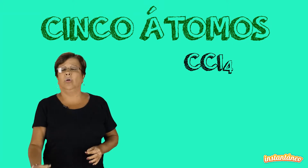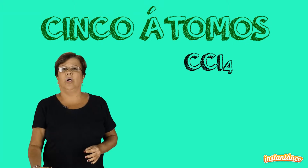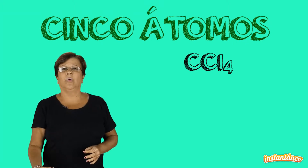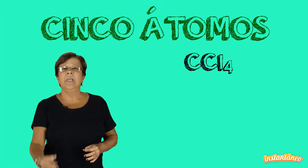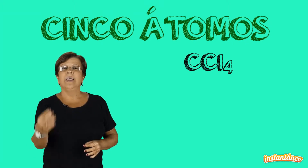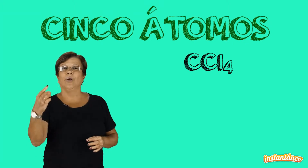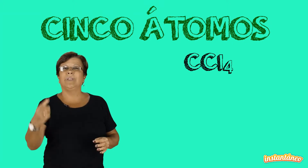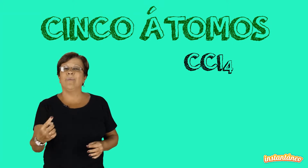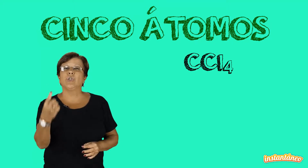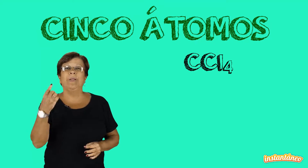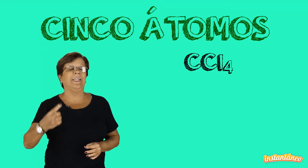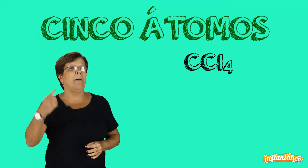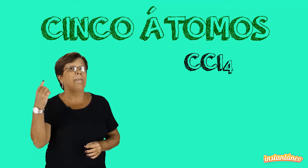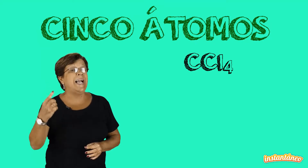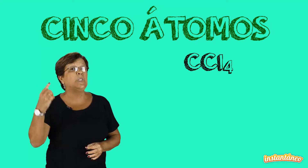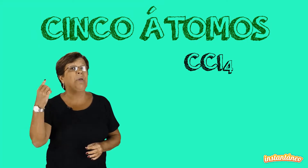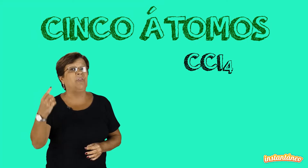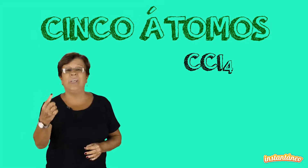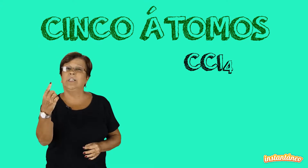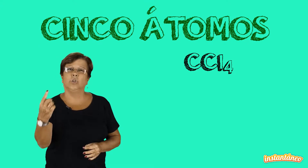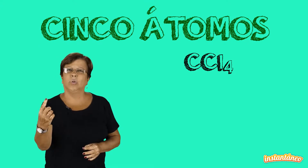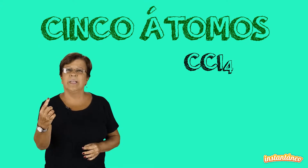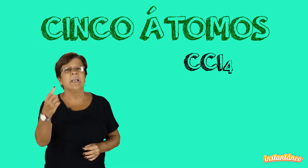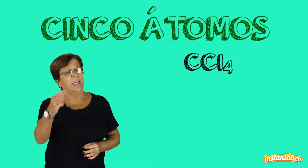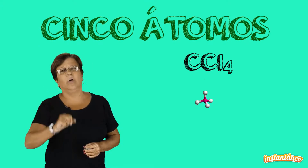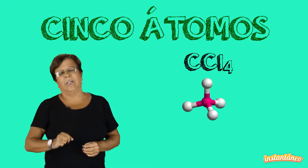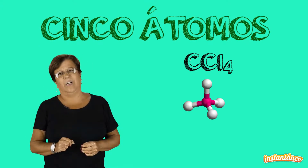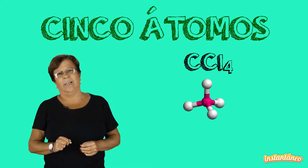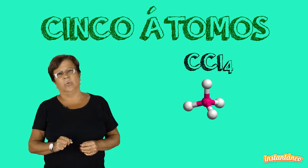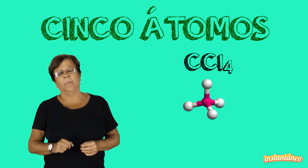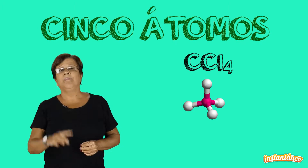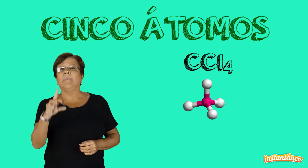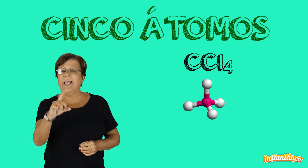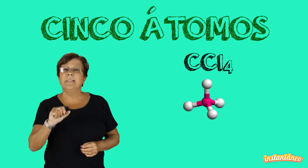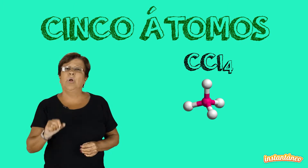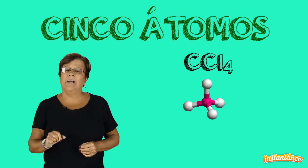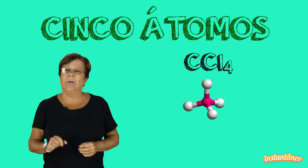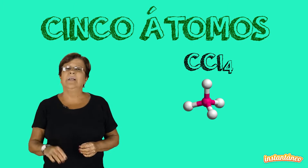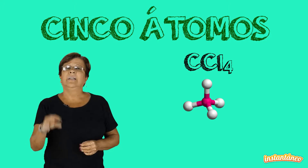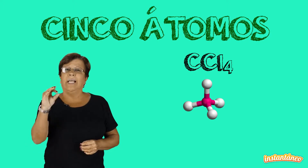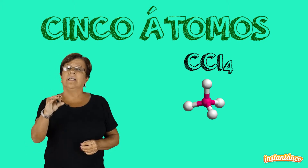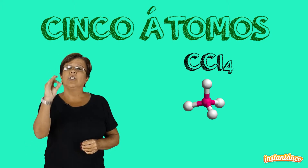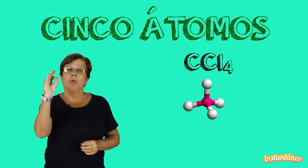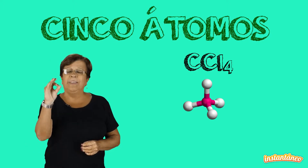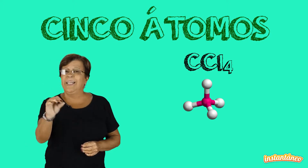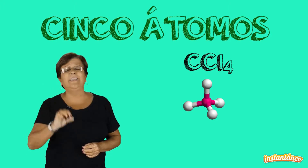cloro, e eu tenho a geometria mais perfeita de todas, que é o tetraedro. Esta molécula tem geometria